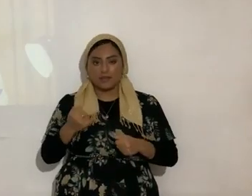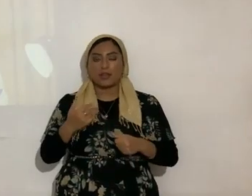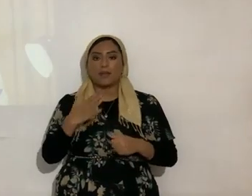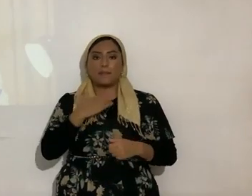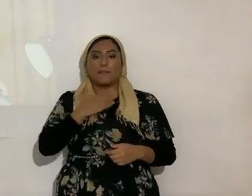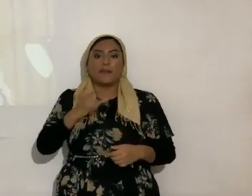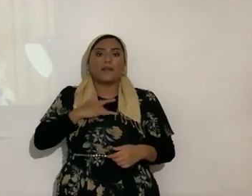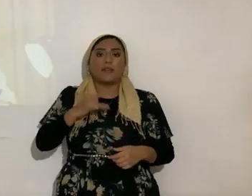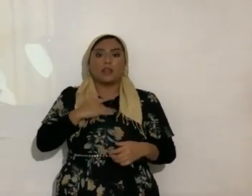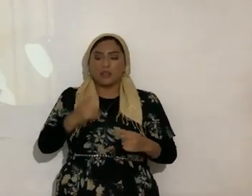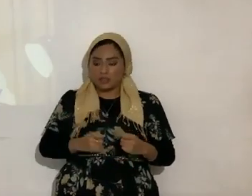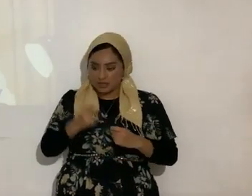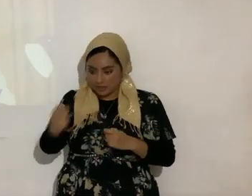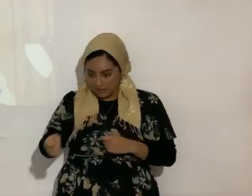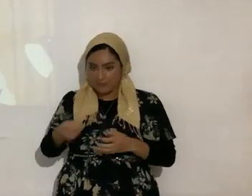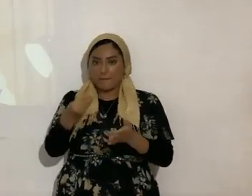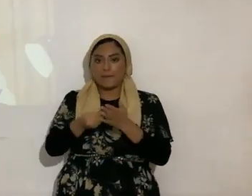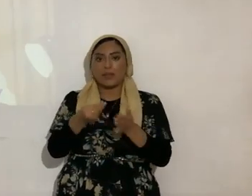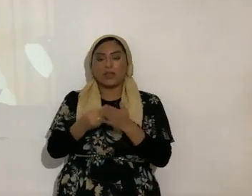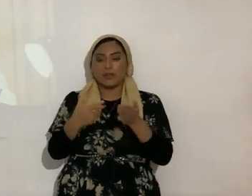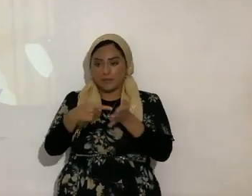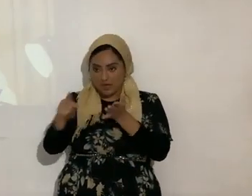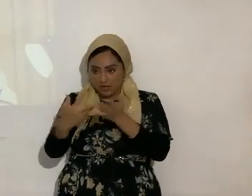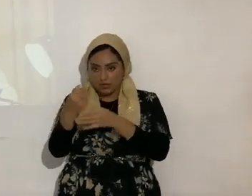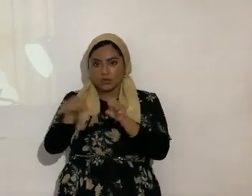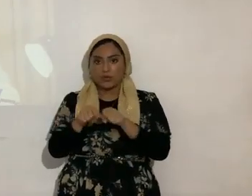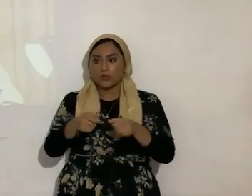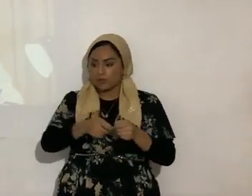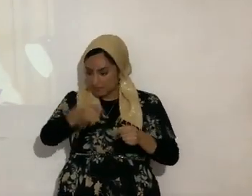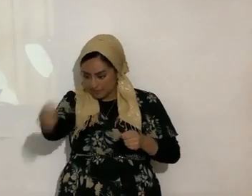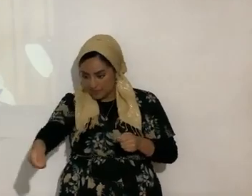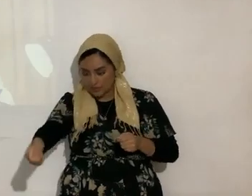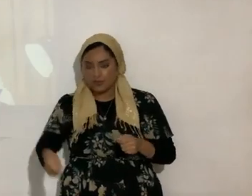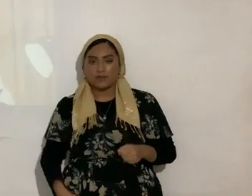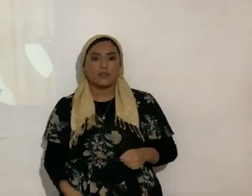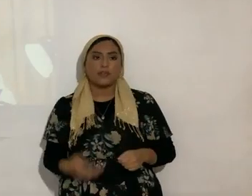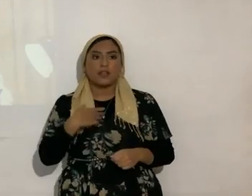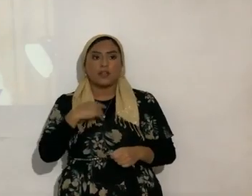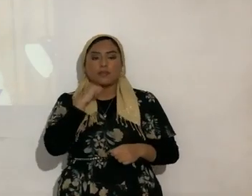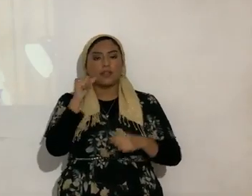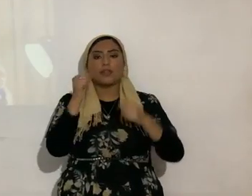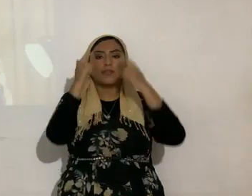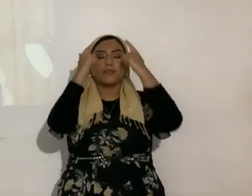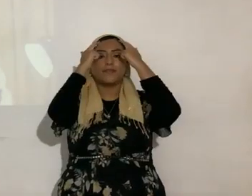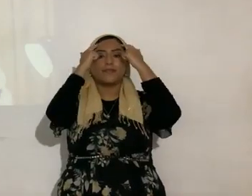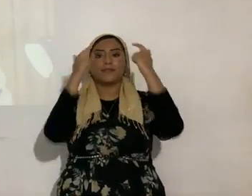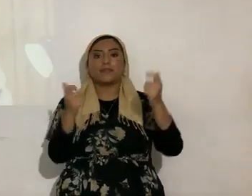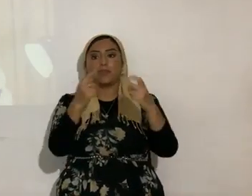dale para sus zapatos no te estoy diciendo no estoy diciendo eso para para